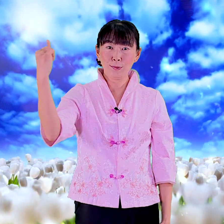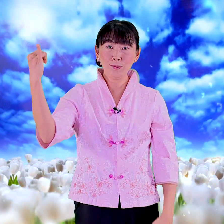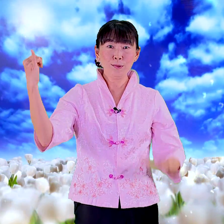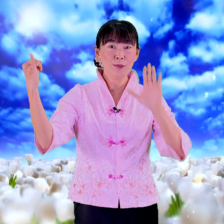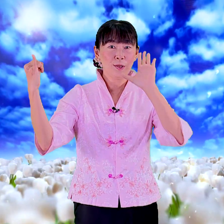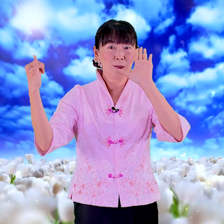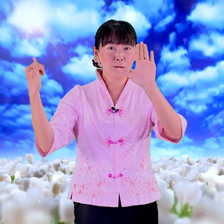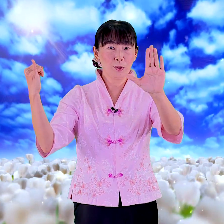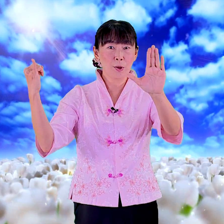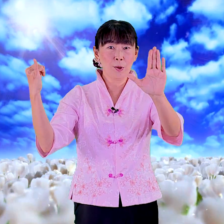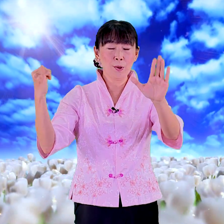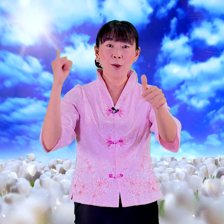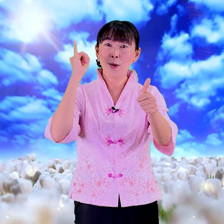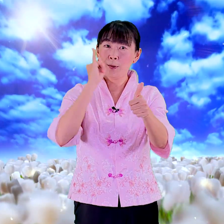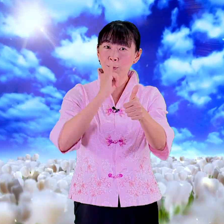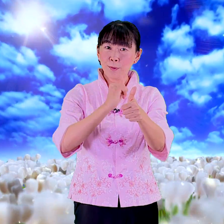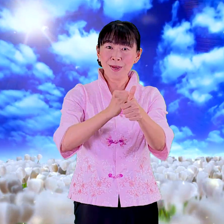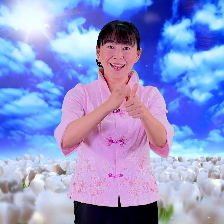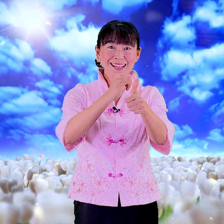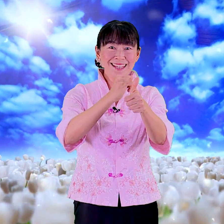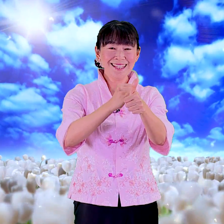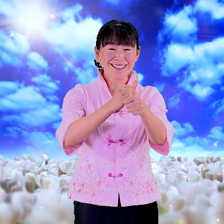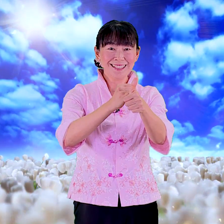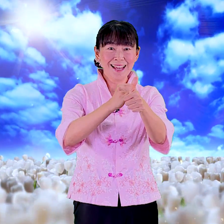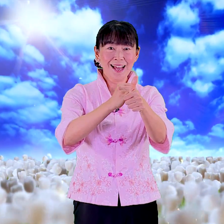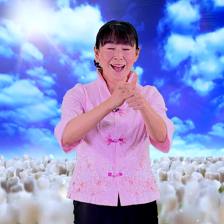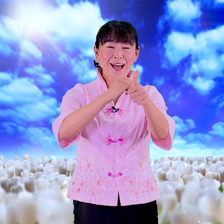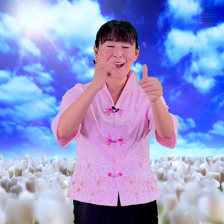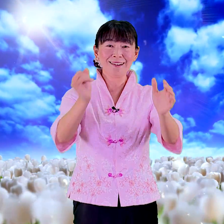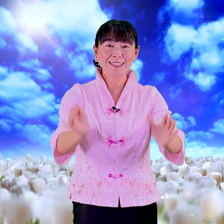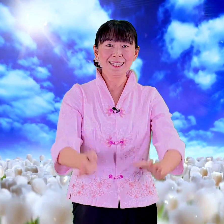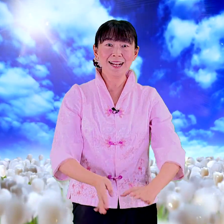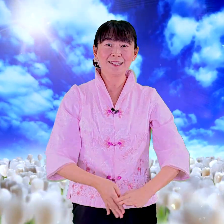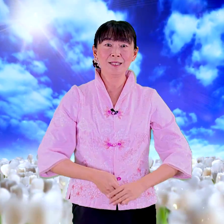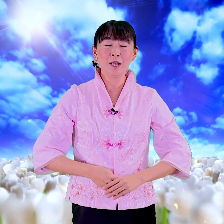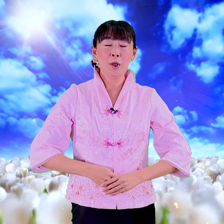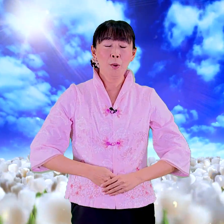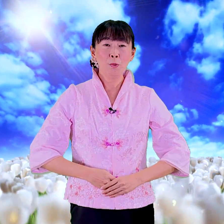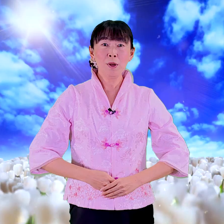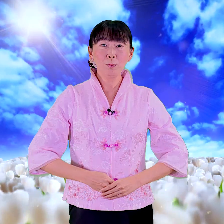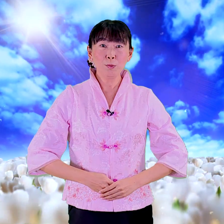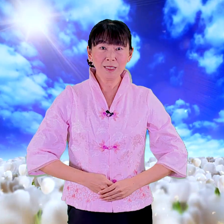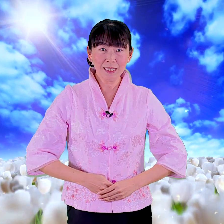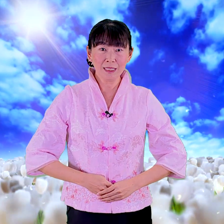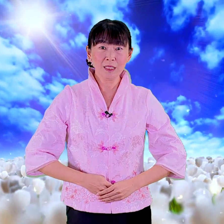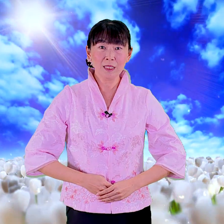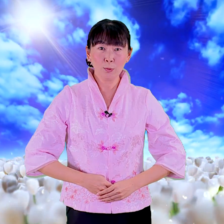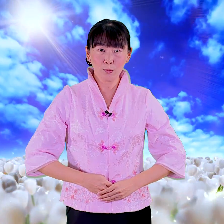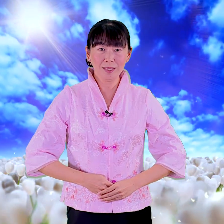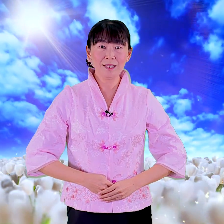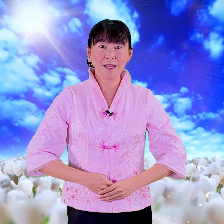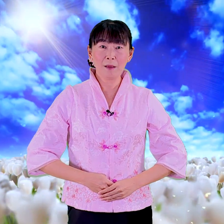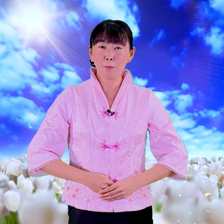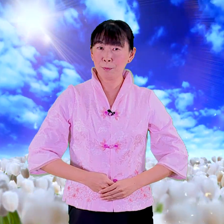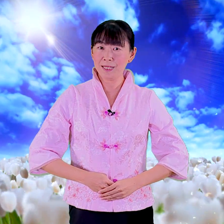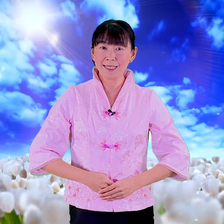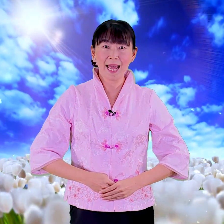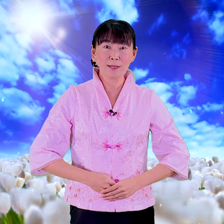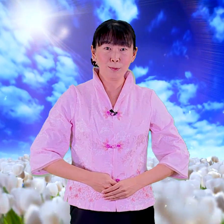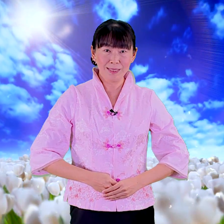女有归好 接下来是货物其器于地也不必藏于